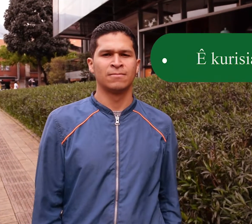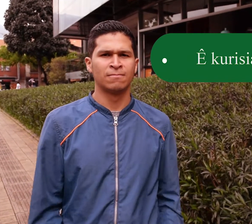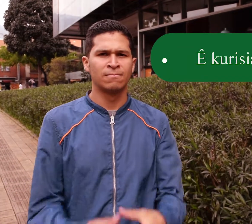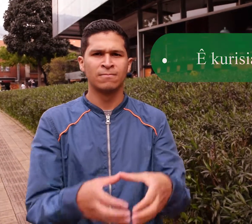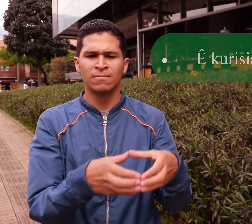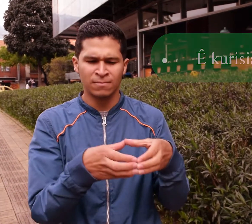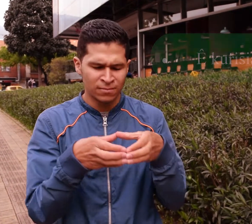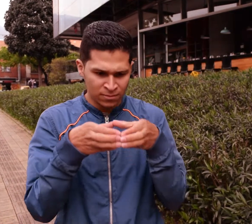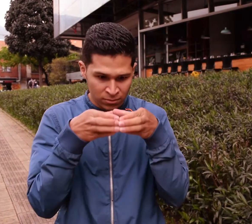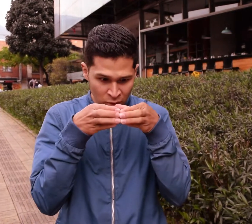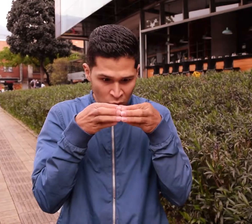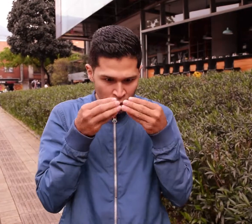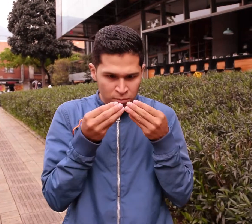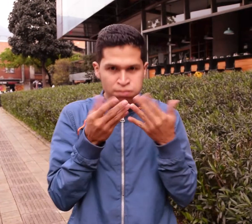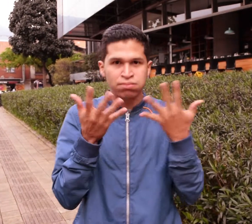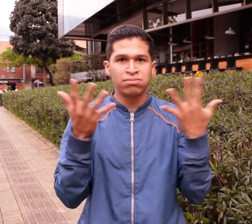Un canasto de saberes para la vida.